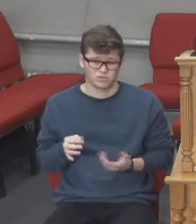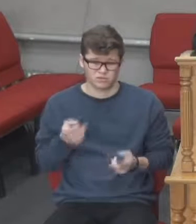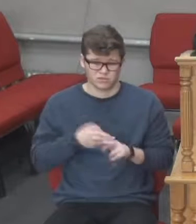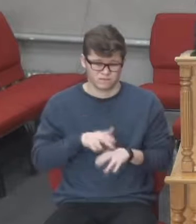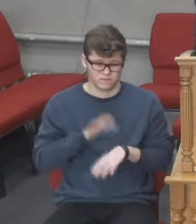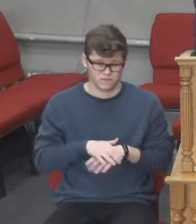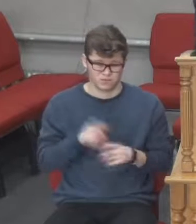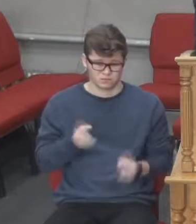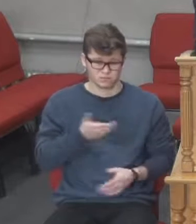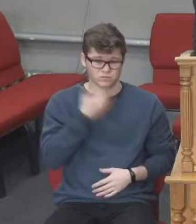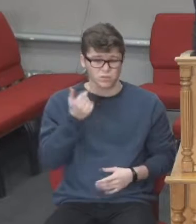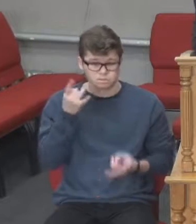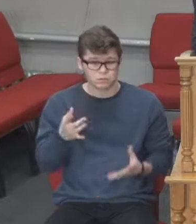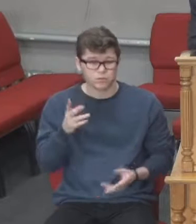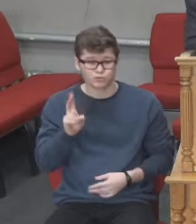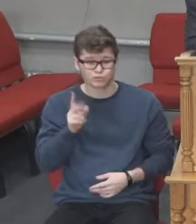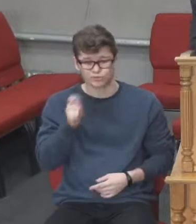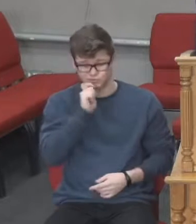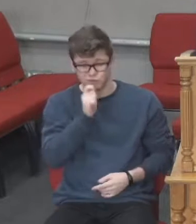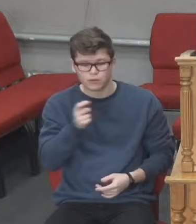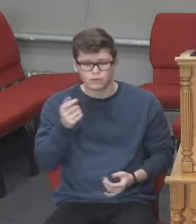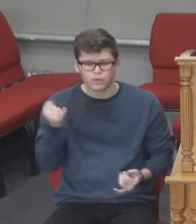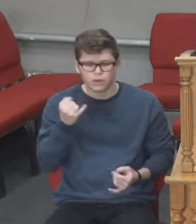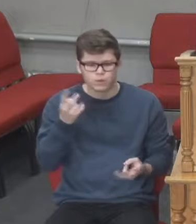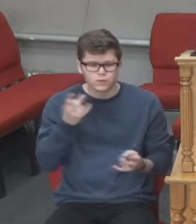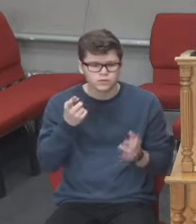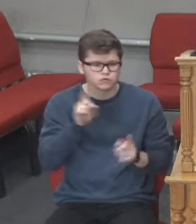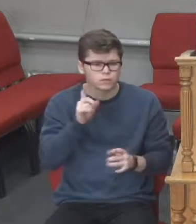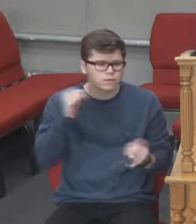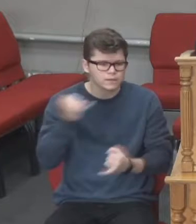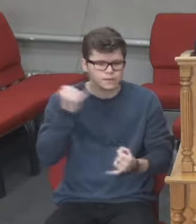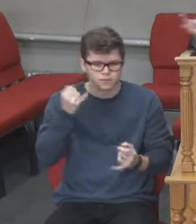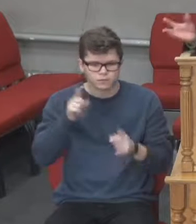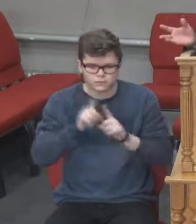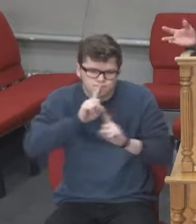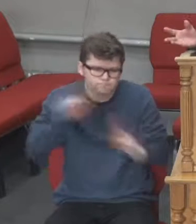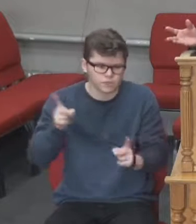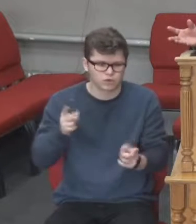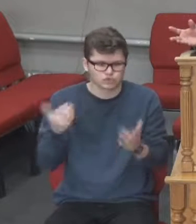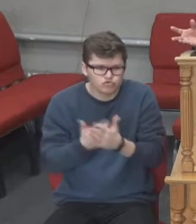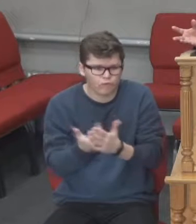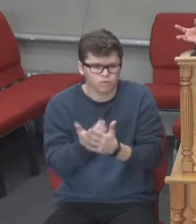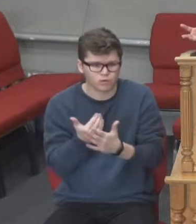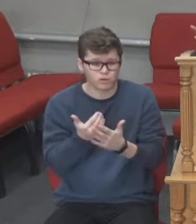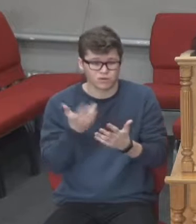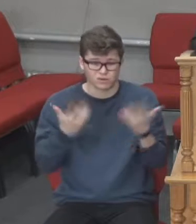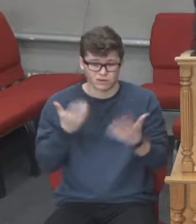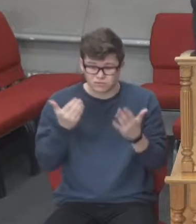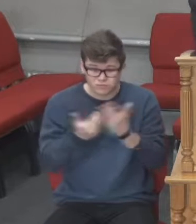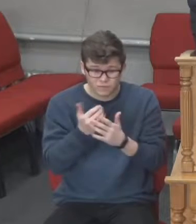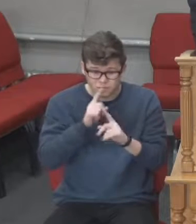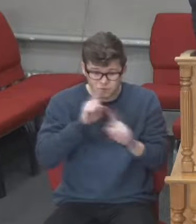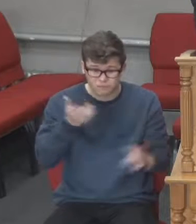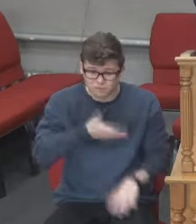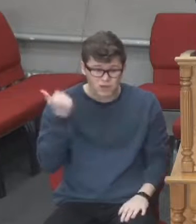зацікавлені, знайти ізюминку, знаєте, якщо вони не знайдуть такої ізюминки, то сюжет не вдався. Якщо вони не